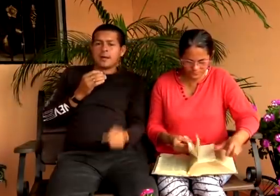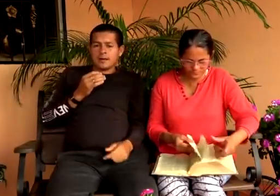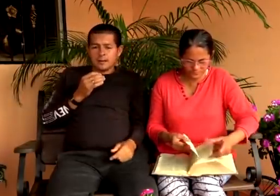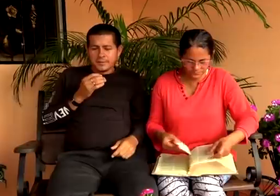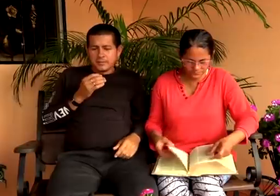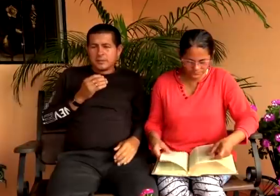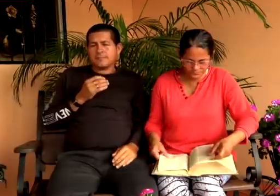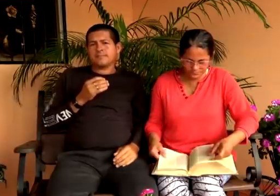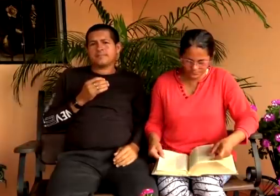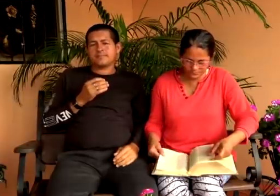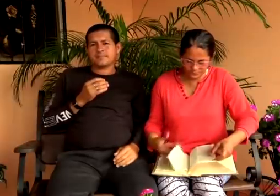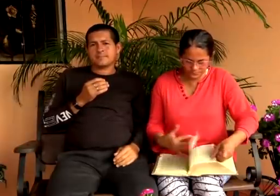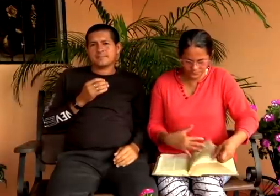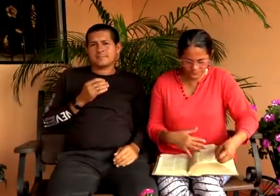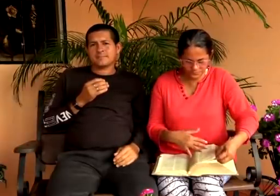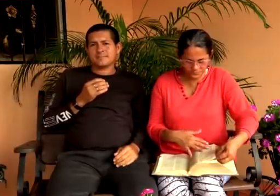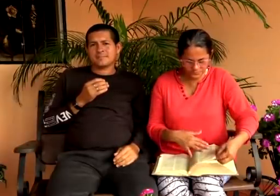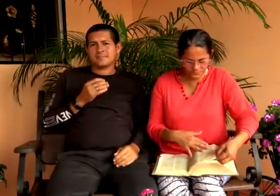única, ¿la aceptan?